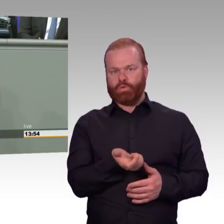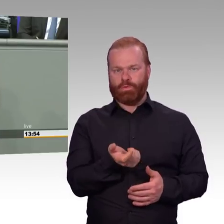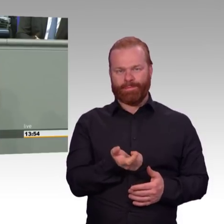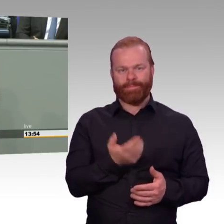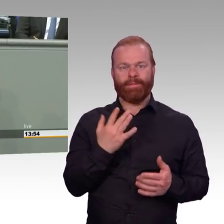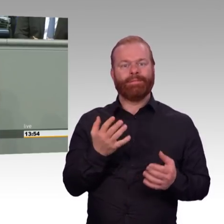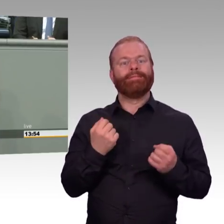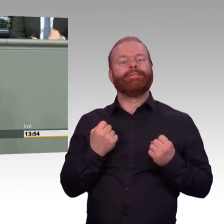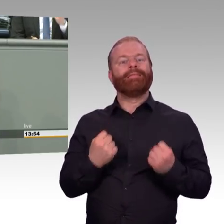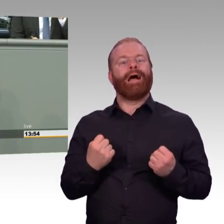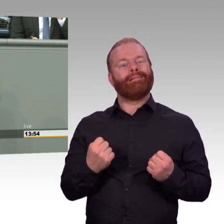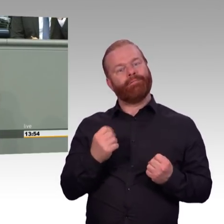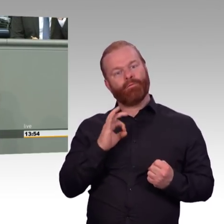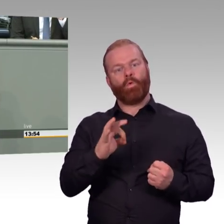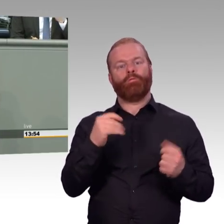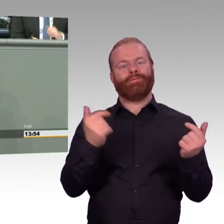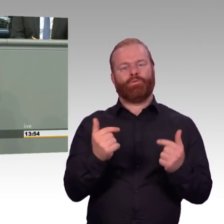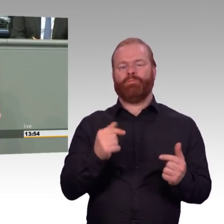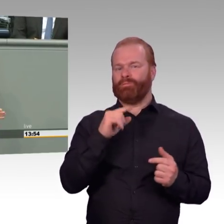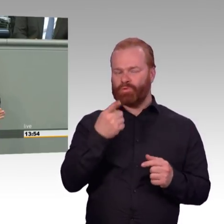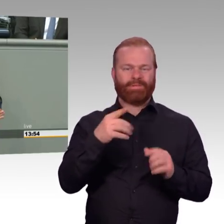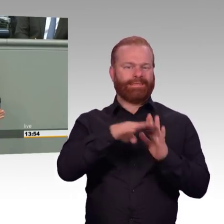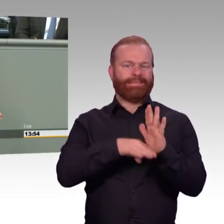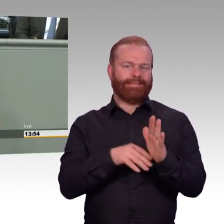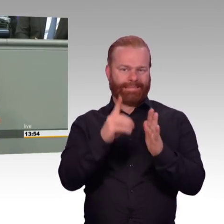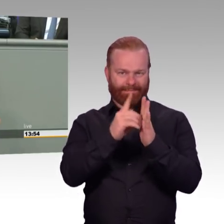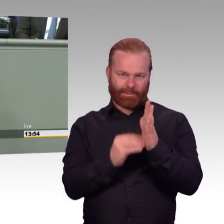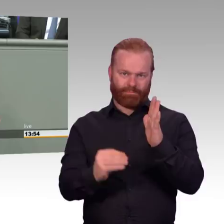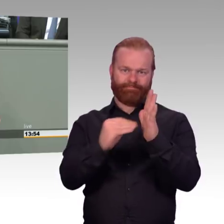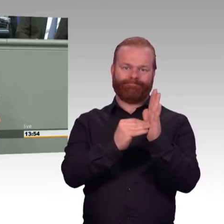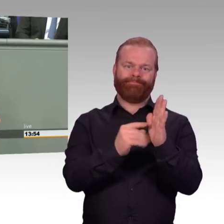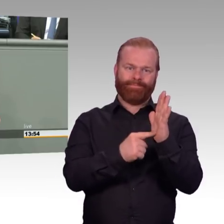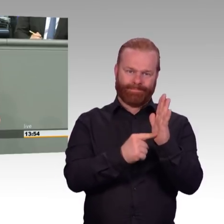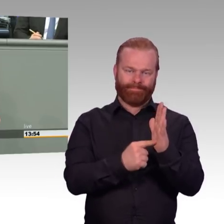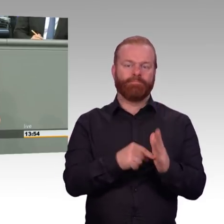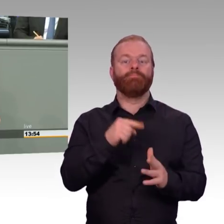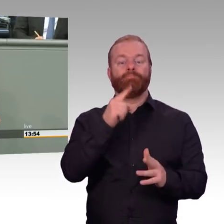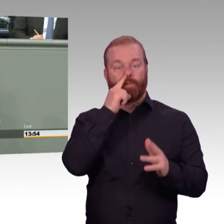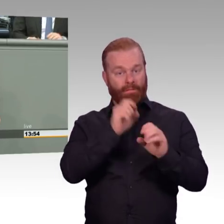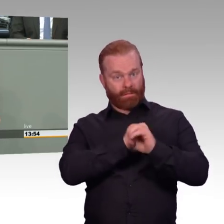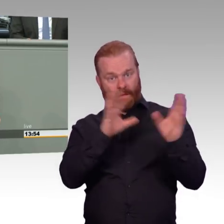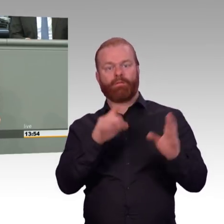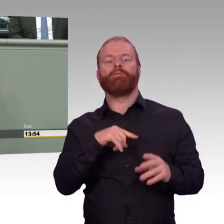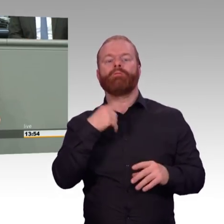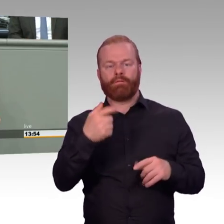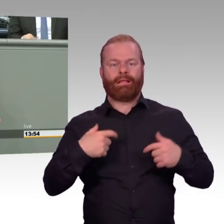Gaskraftwerke und gibt die entsprechende Sicherheit. Als ich Ihre Anträge las, also von der AfD und von den